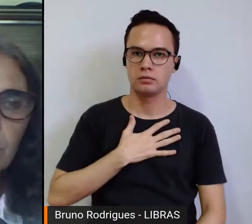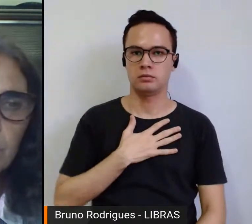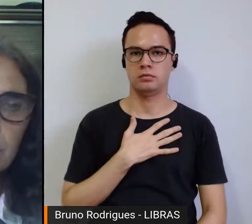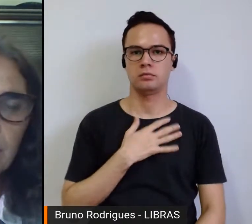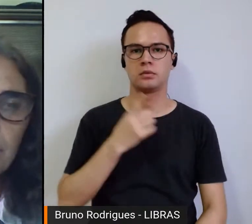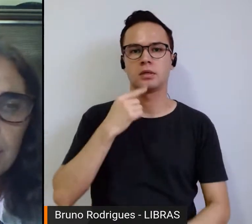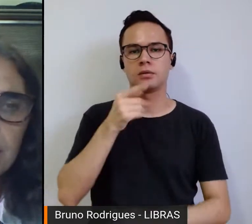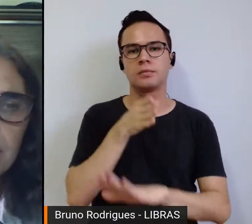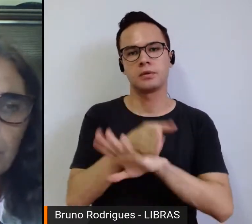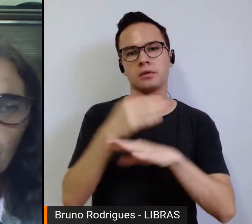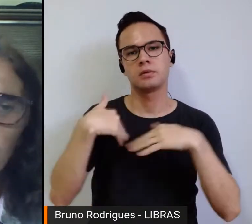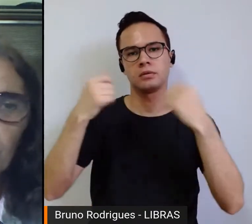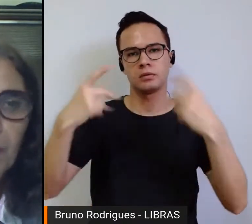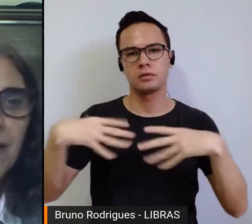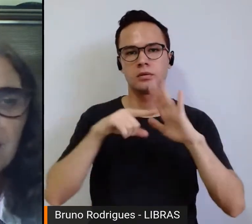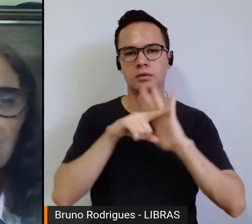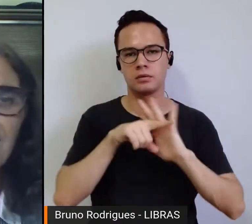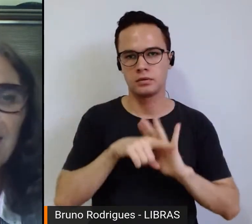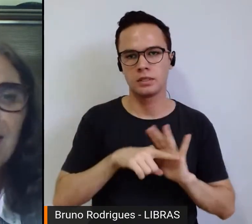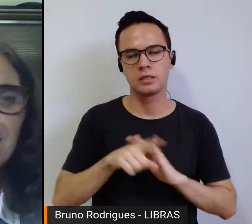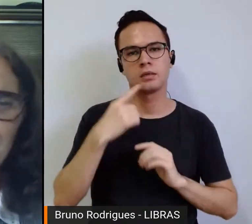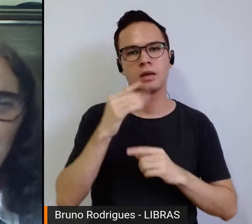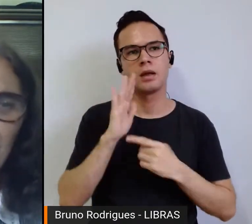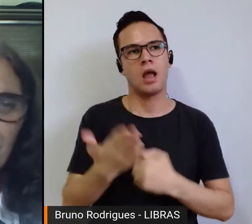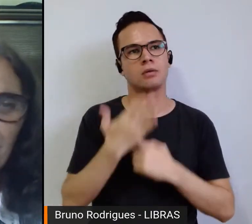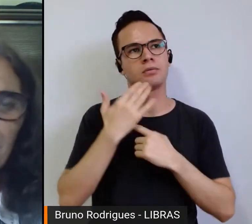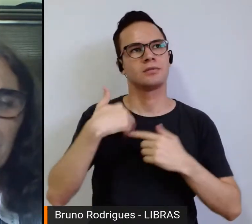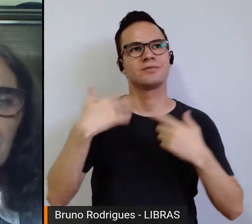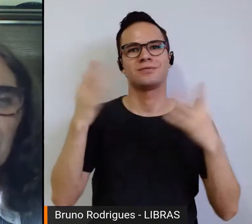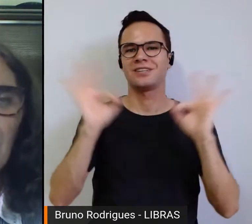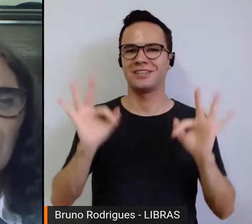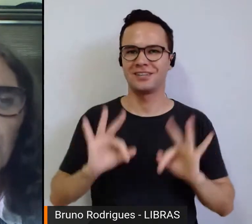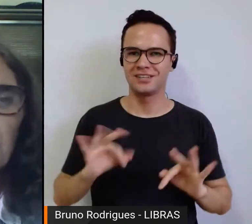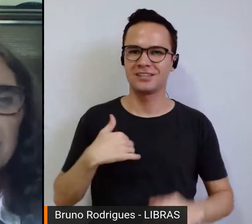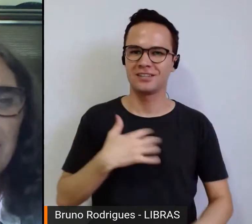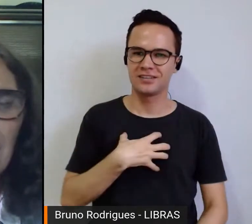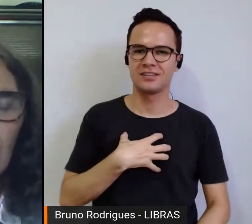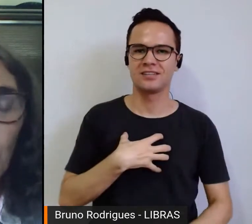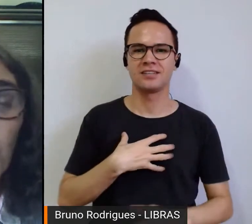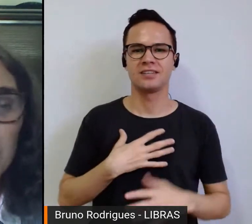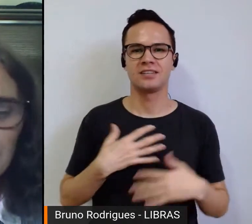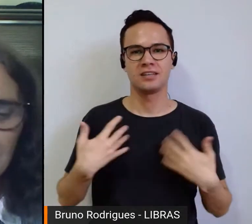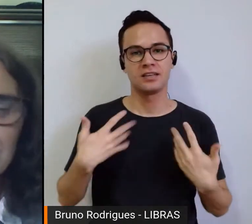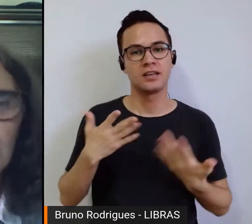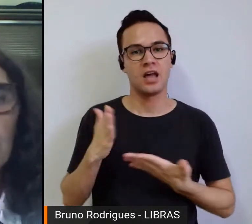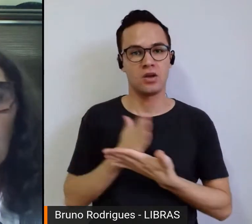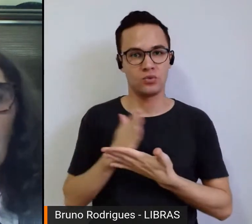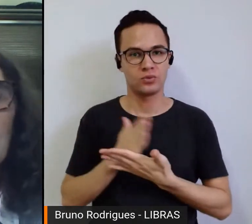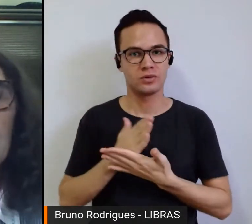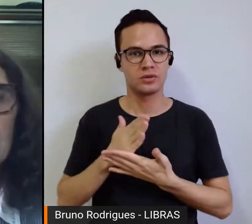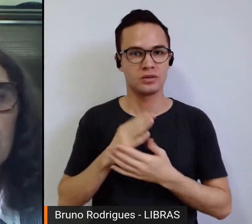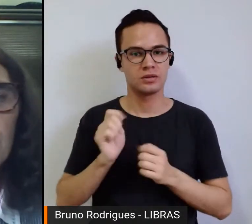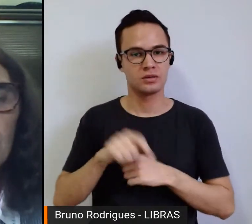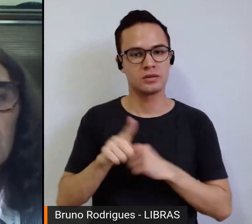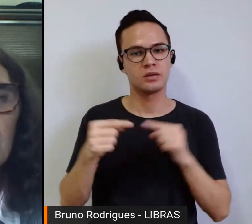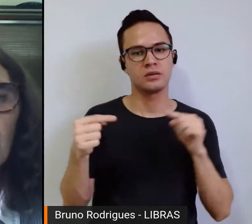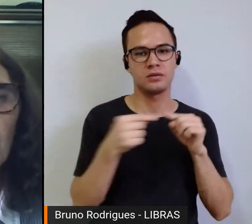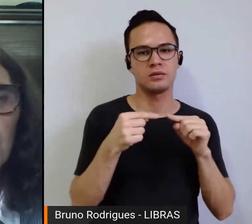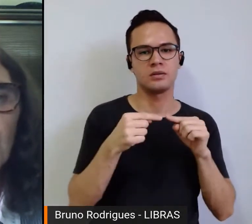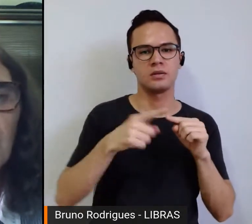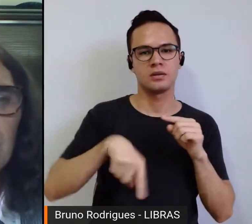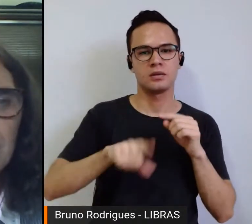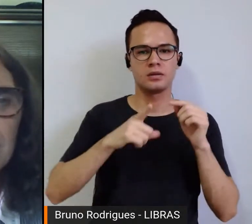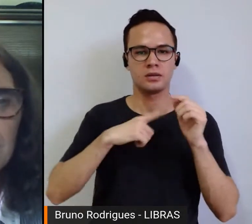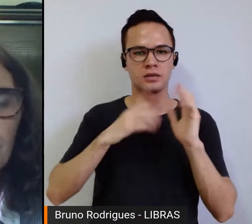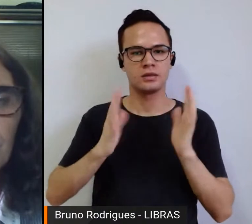inserção, digamos assim, na pesquisa propiciou grandes alegrias na minha vida e algumas delas estão vinculadas a essa instituição